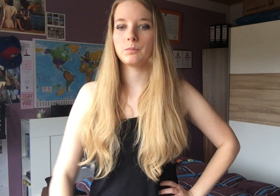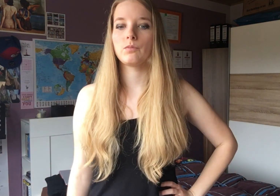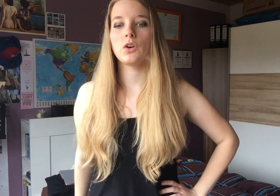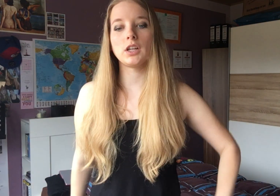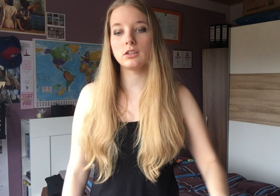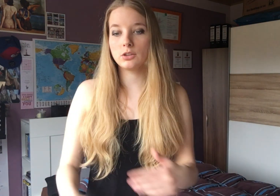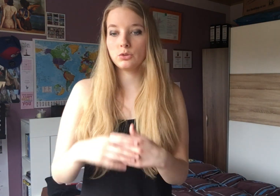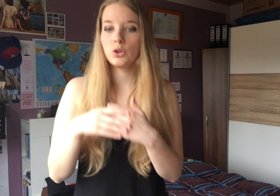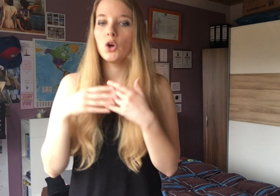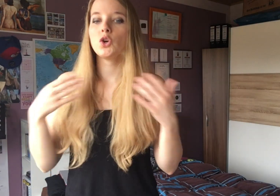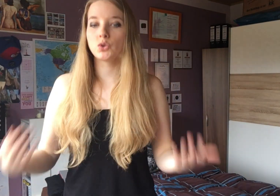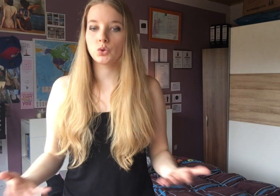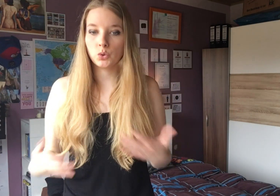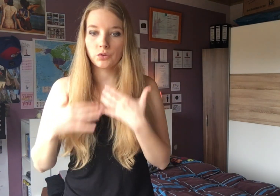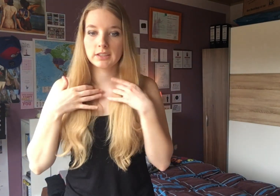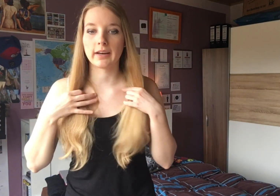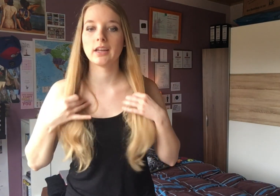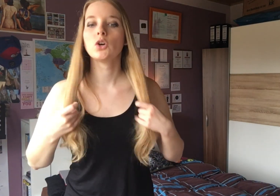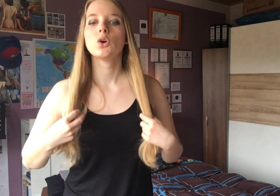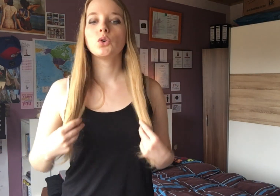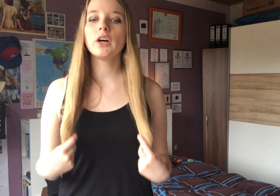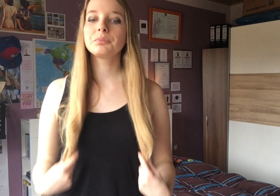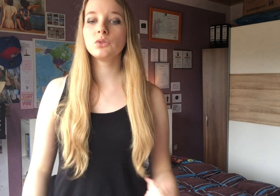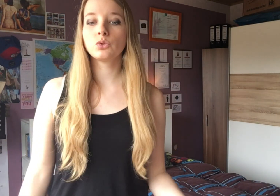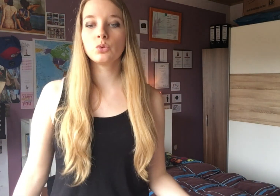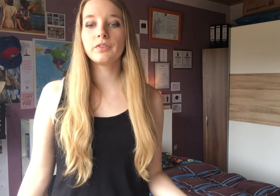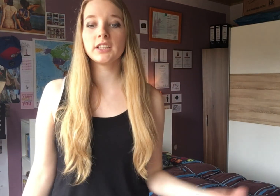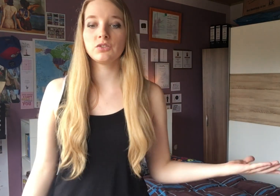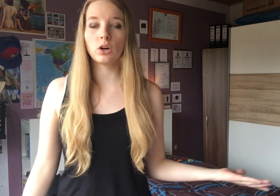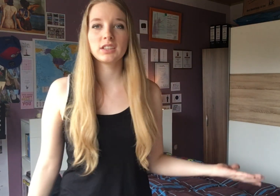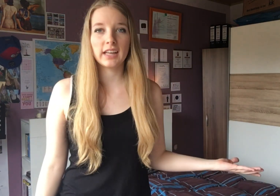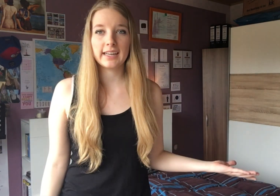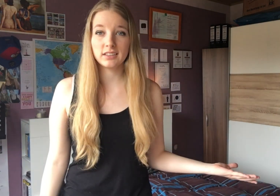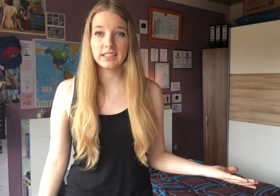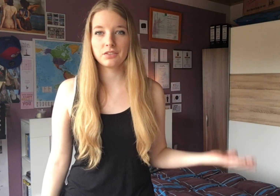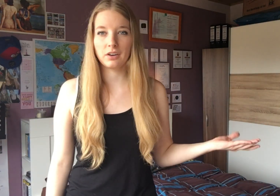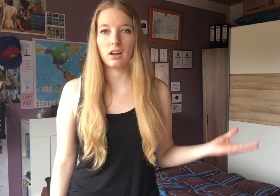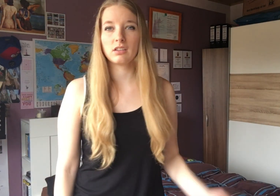Und dann hast du Strophe 2. Du hörst mir nur zu, wenn ich Worte sag, die dir gefallen.